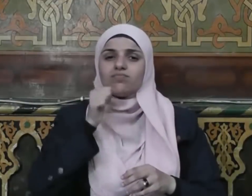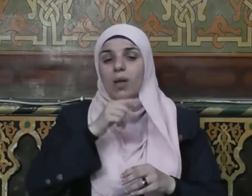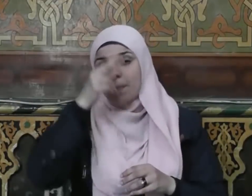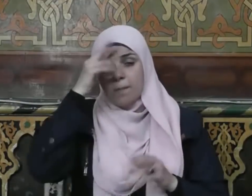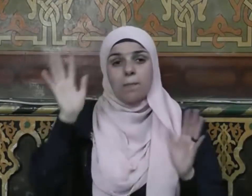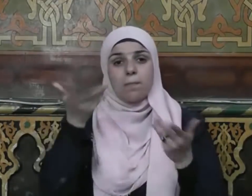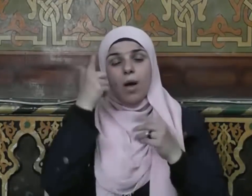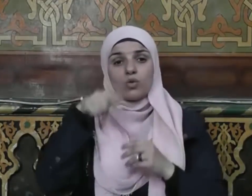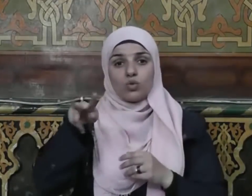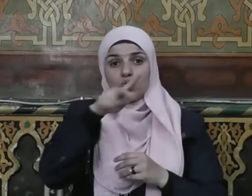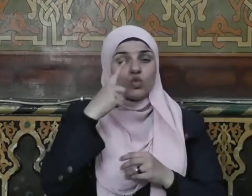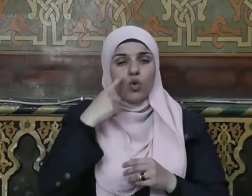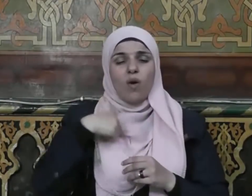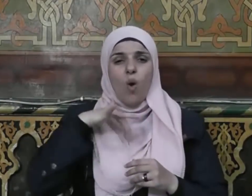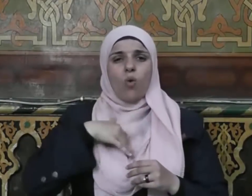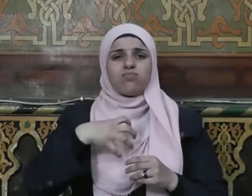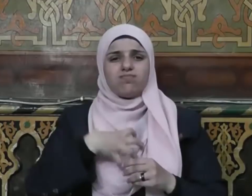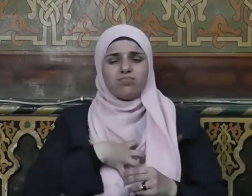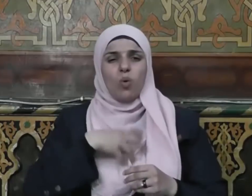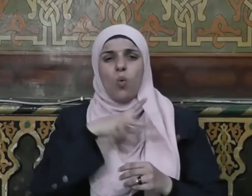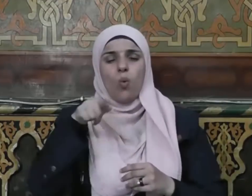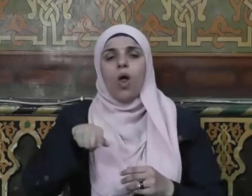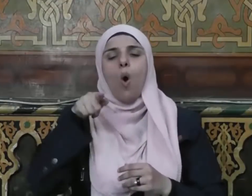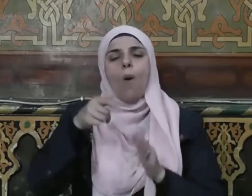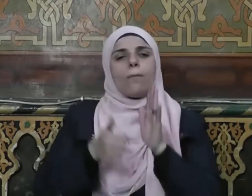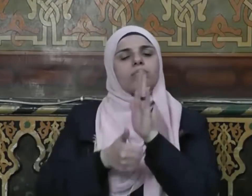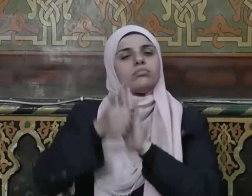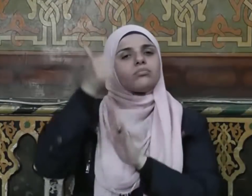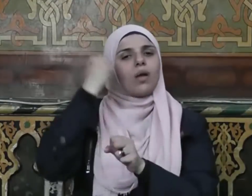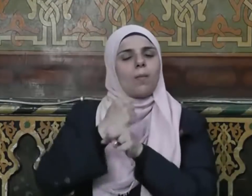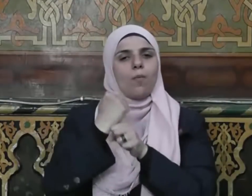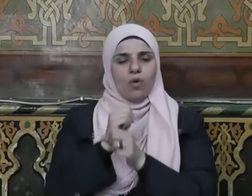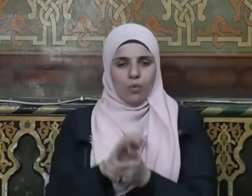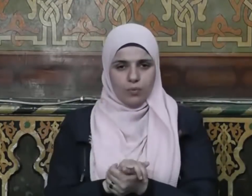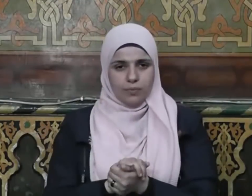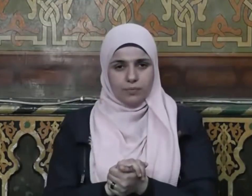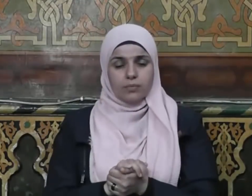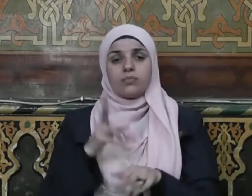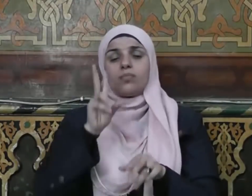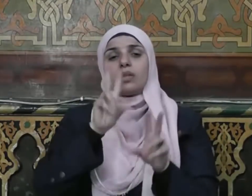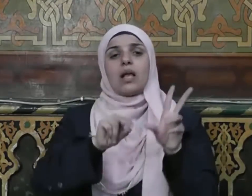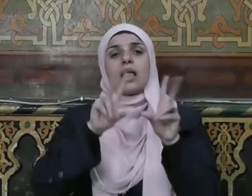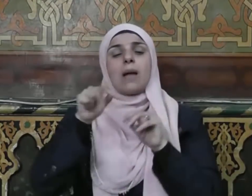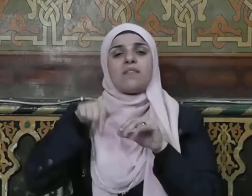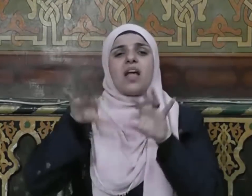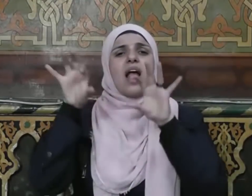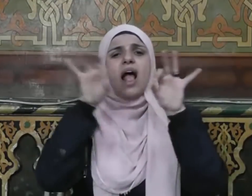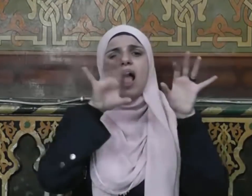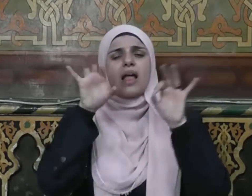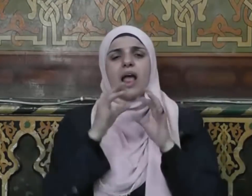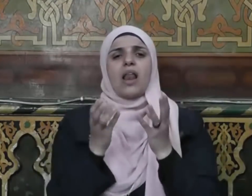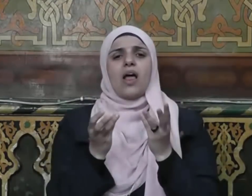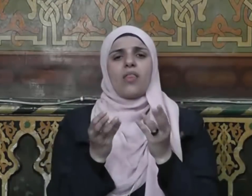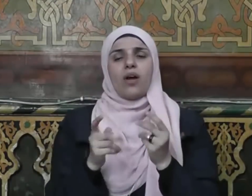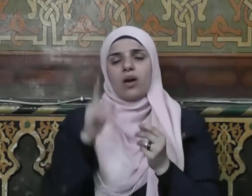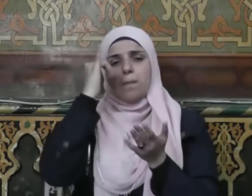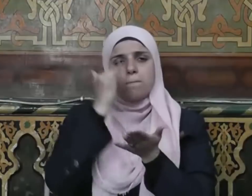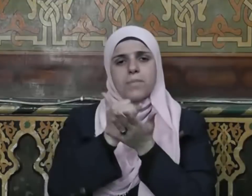يوق شح نفسه فأولئك هم المفلحون وكما جاءت آيات الذكر الحكيم